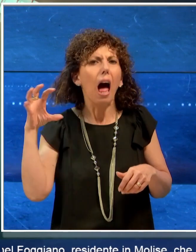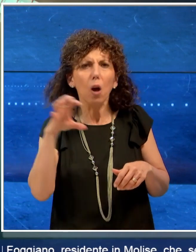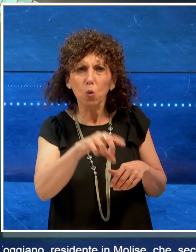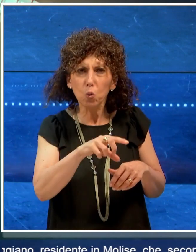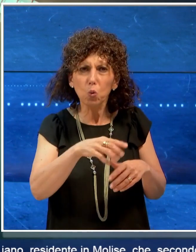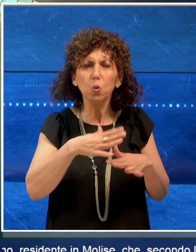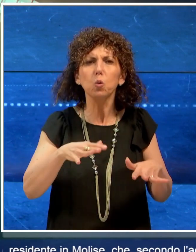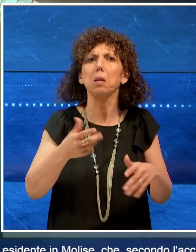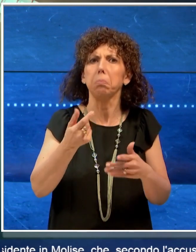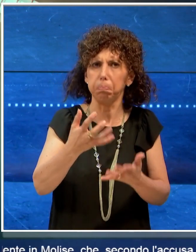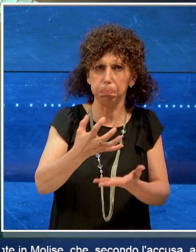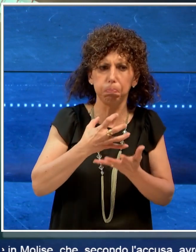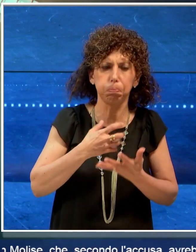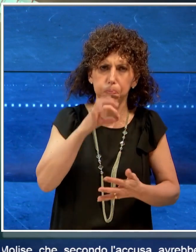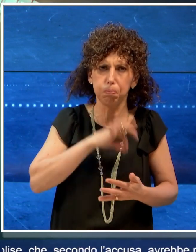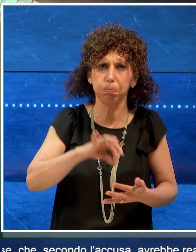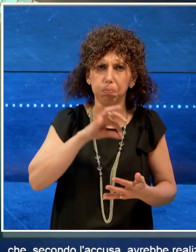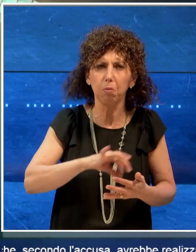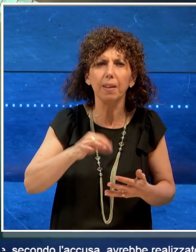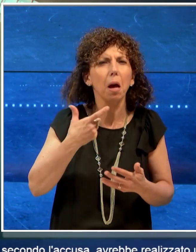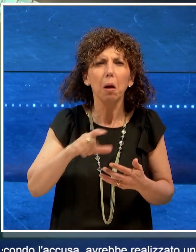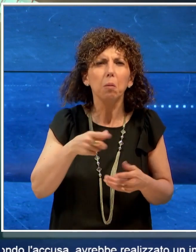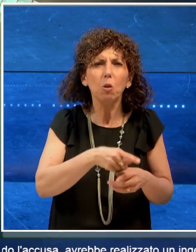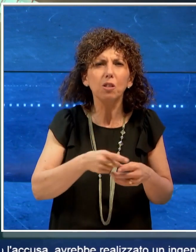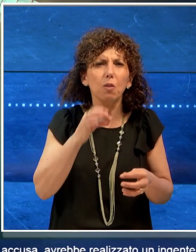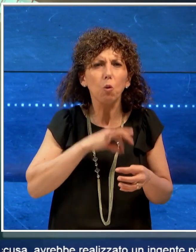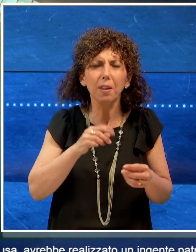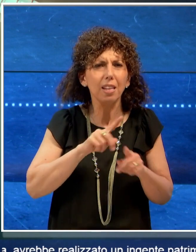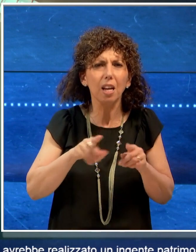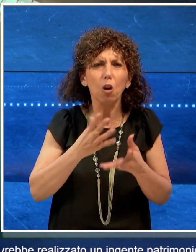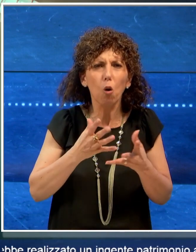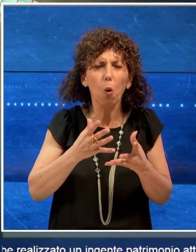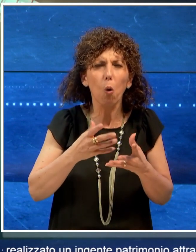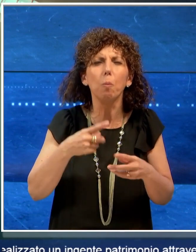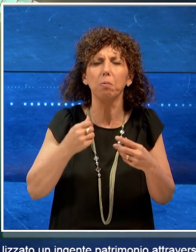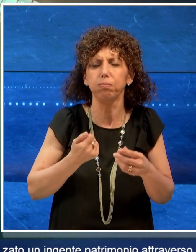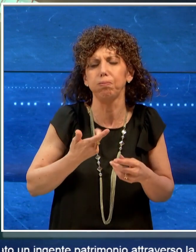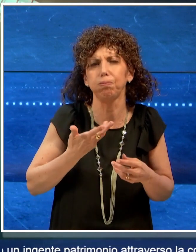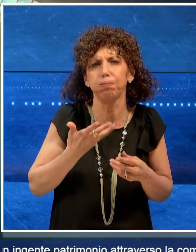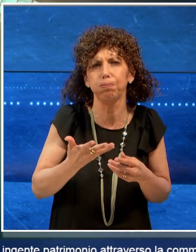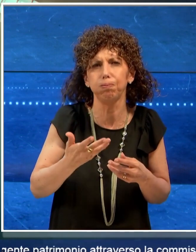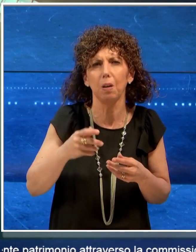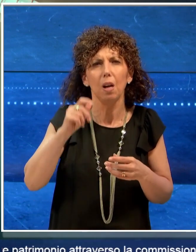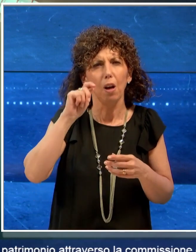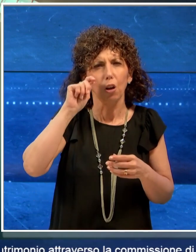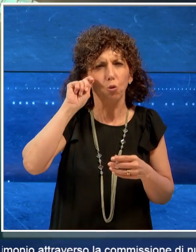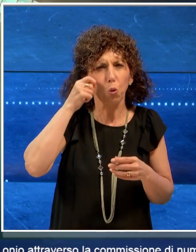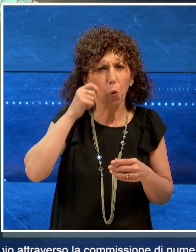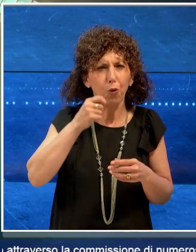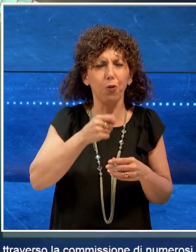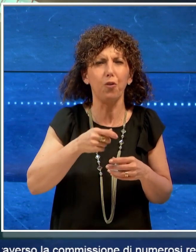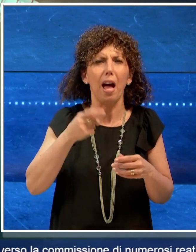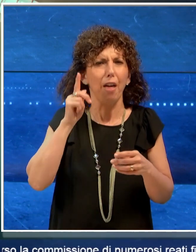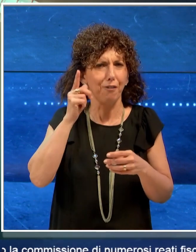realizzato un ingente patrimonio attraverso la commissione di numerosi reati fiscali e